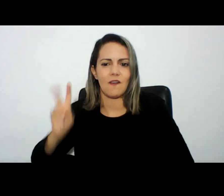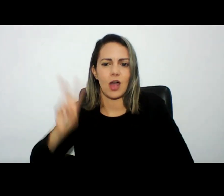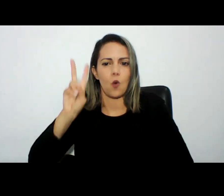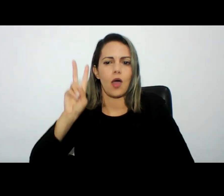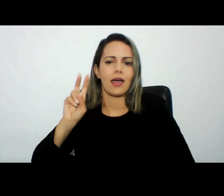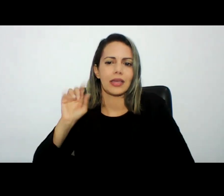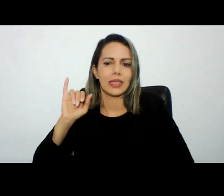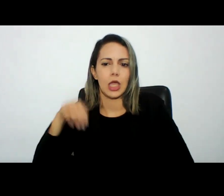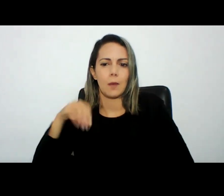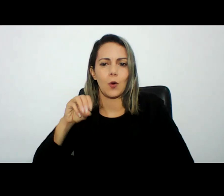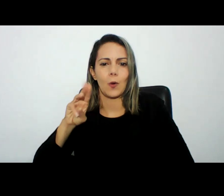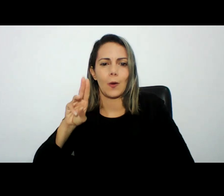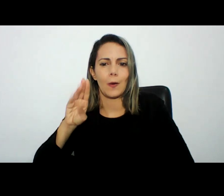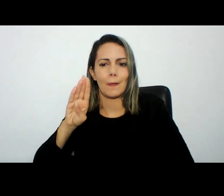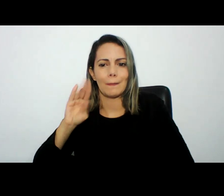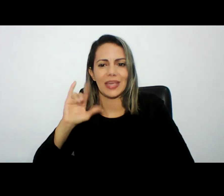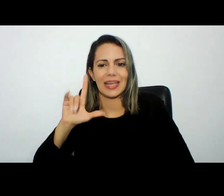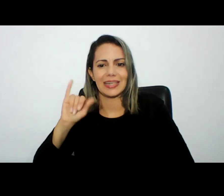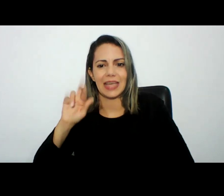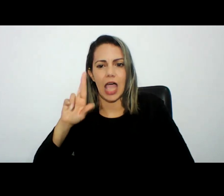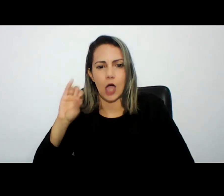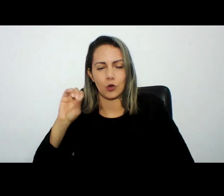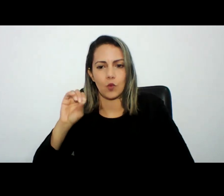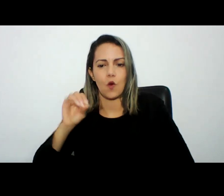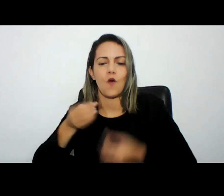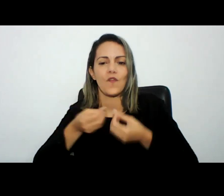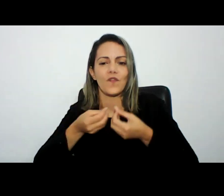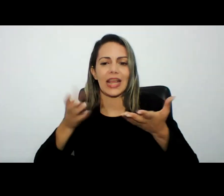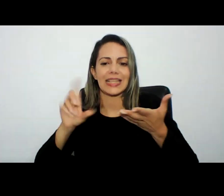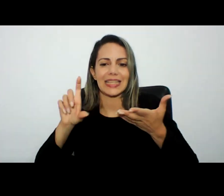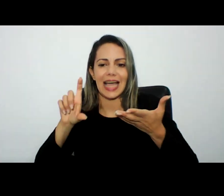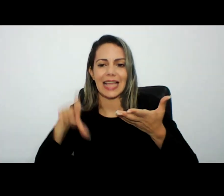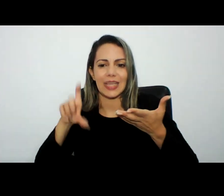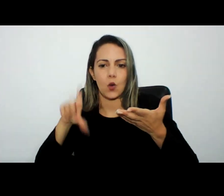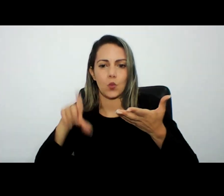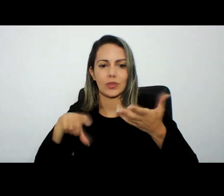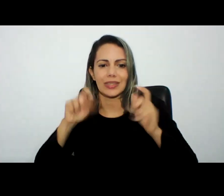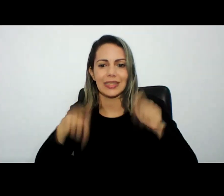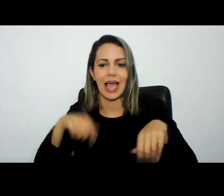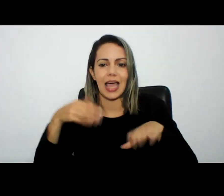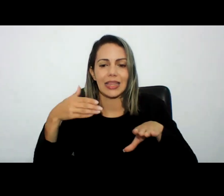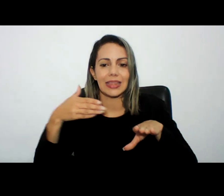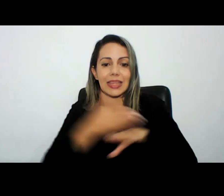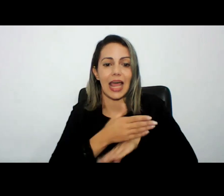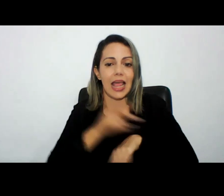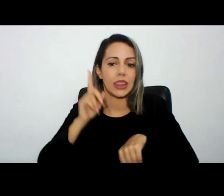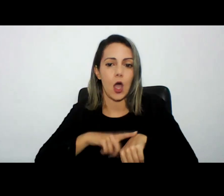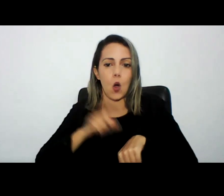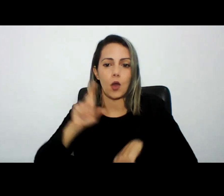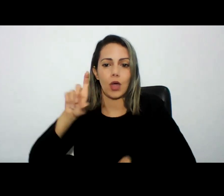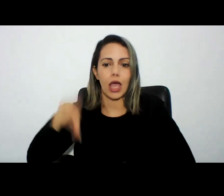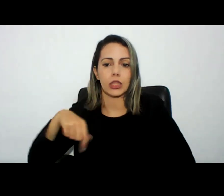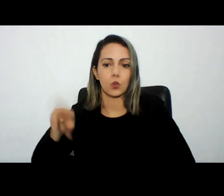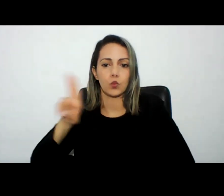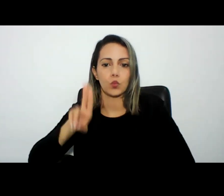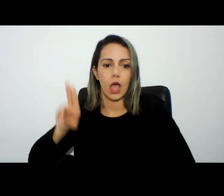e muitas elas ofereceram cartões de crédito por exemplo cartões digitais você consegue entrar ali no seu aplicativo gerar o cartão na hora e já usá-lo e